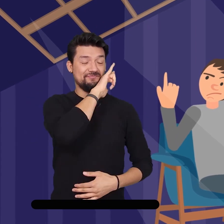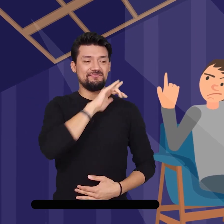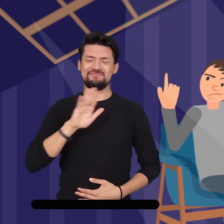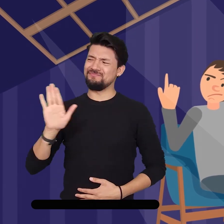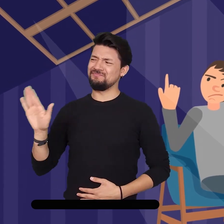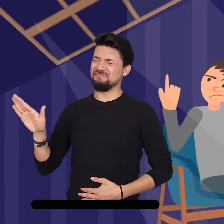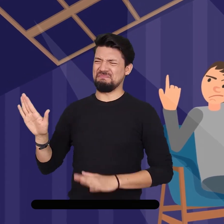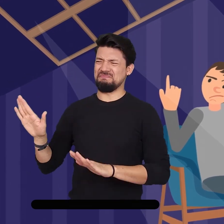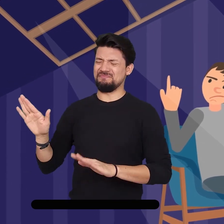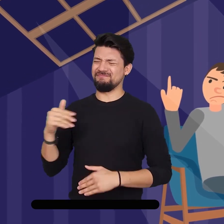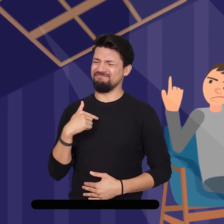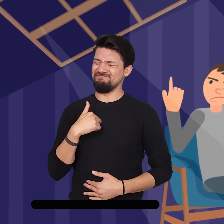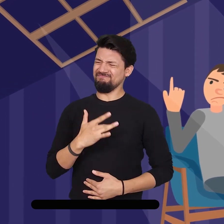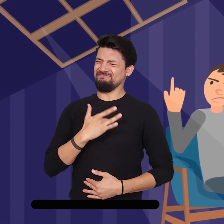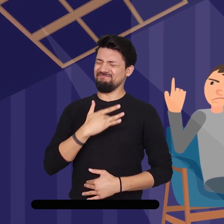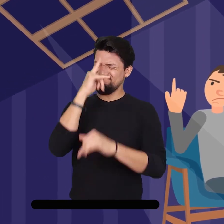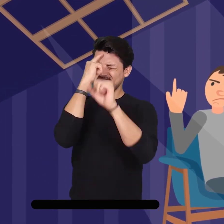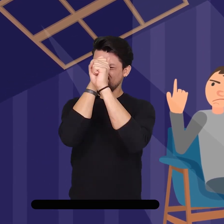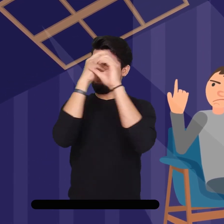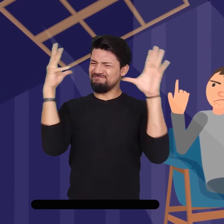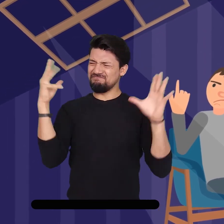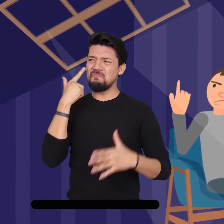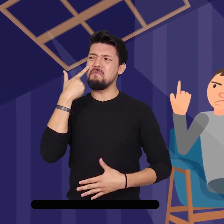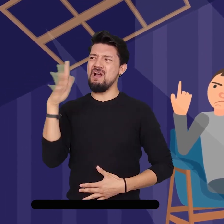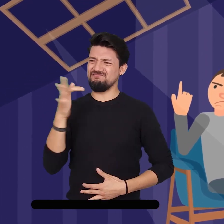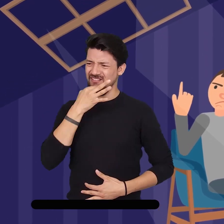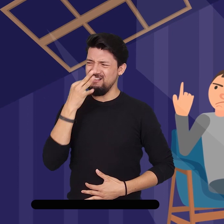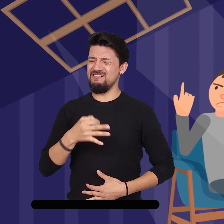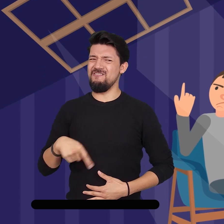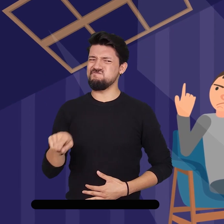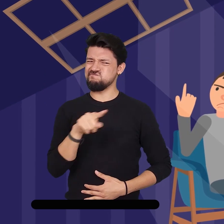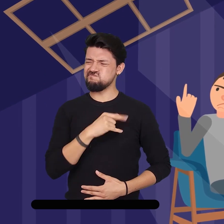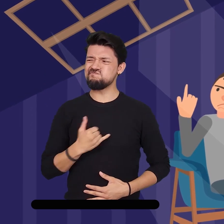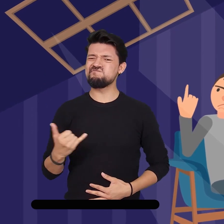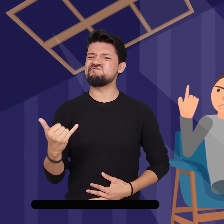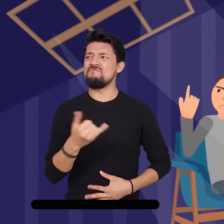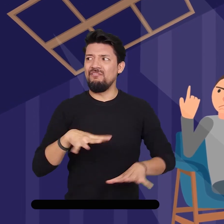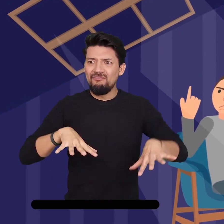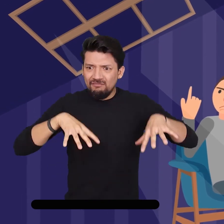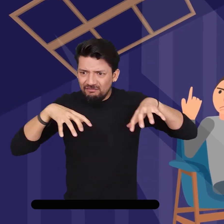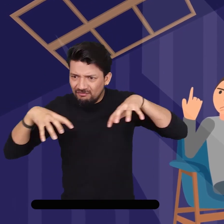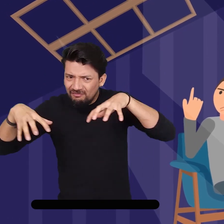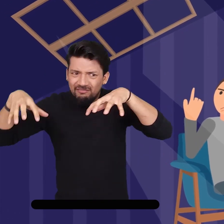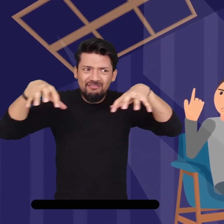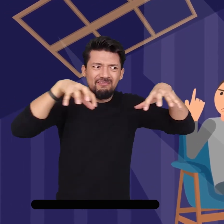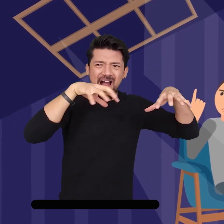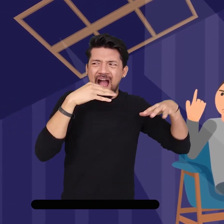bajó al primer piso, Hugo le dijo a Josué. Yo siento que es cierto que aquí hay fantasmas